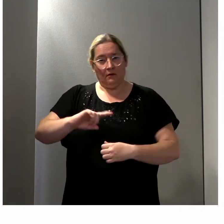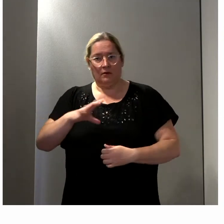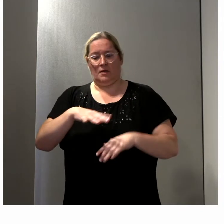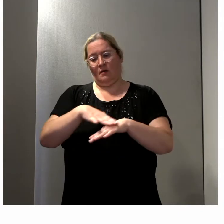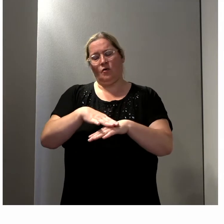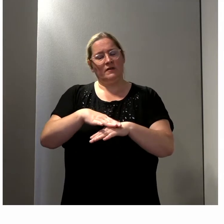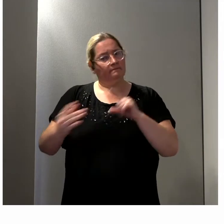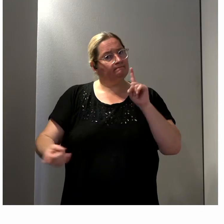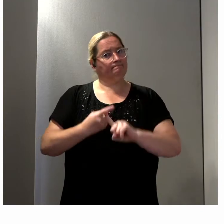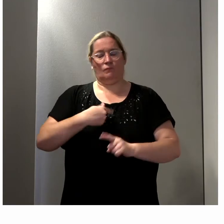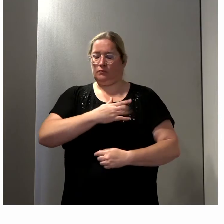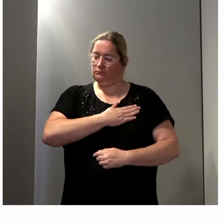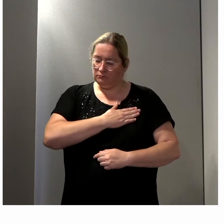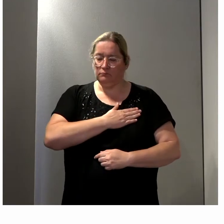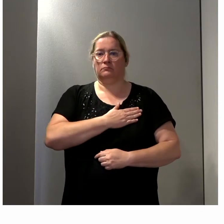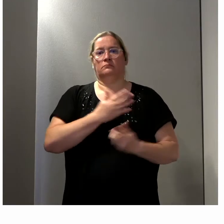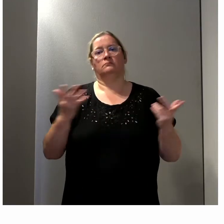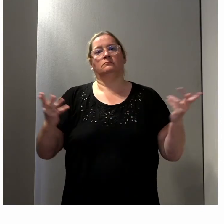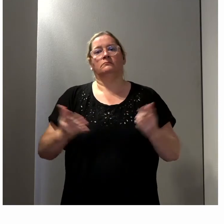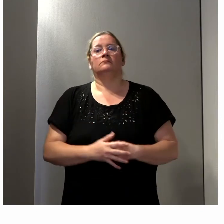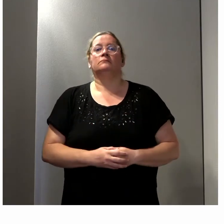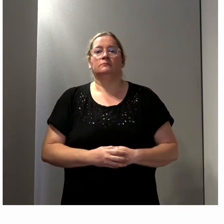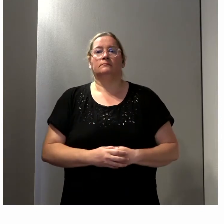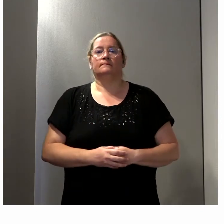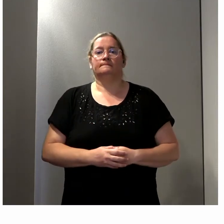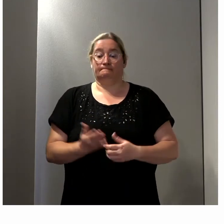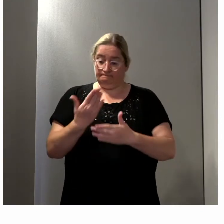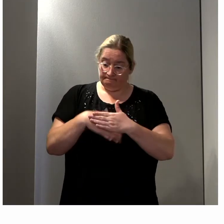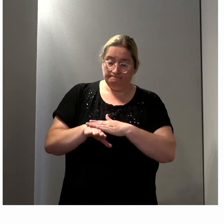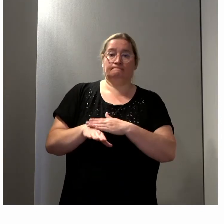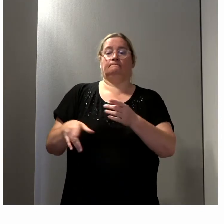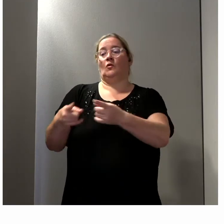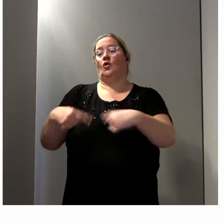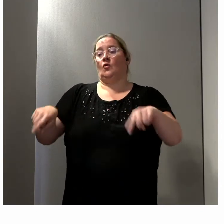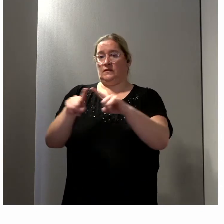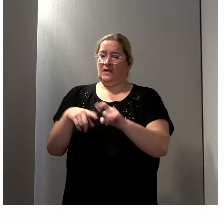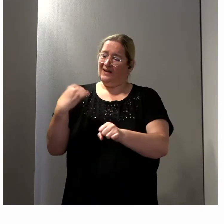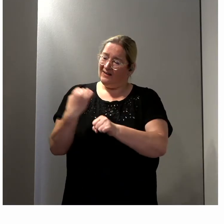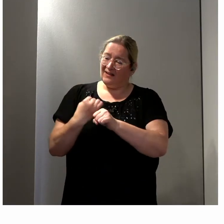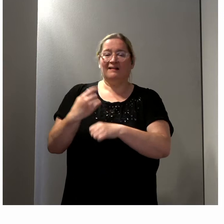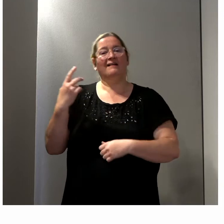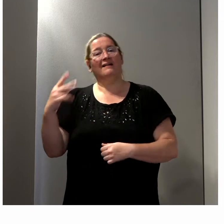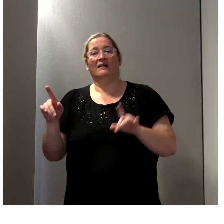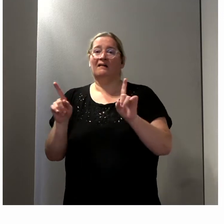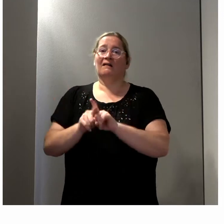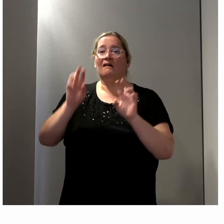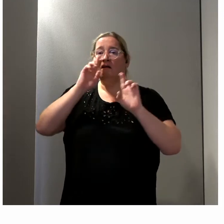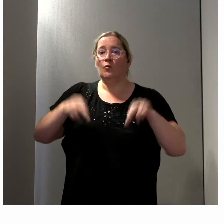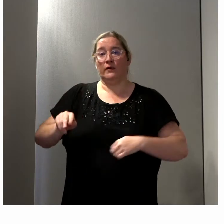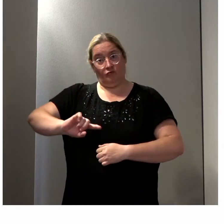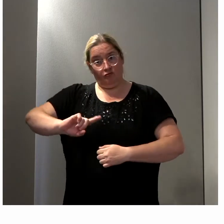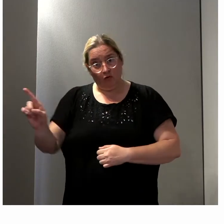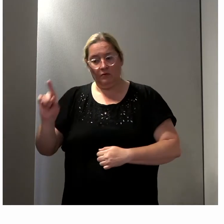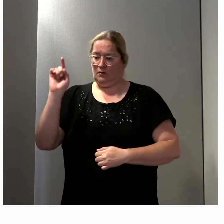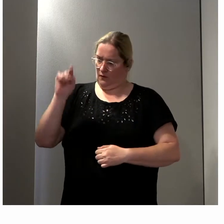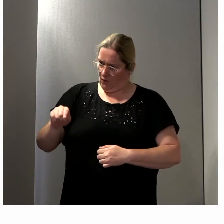laquelle j'attache beaucoup d'importance, c'est-à-dire que ces travaux qui sont menés dans ces conseils doivent être utiles, et pour qu'ils soient utiles, faut qu'ils